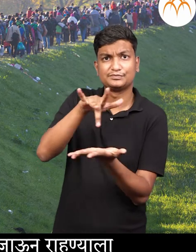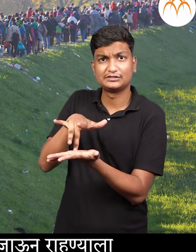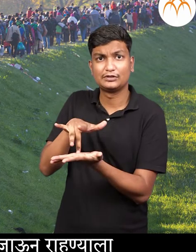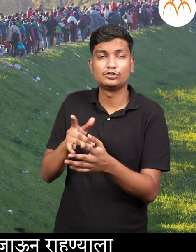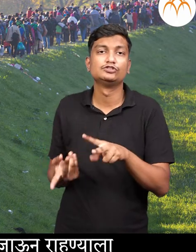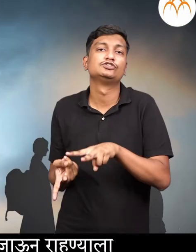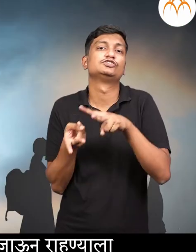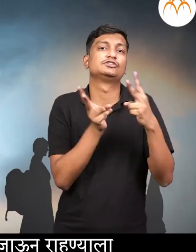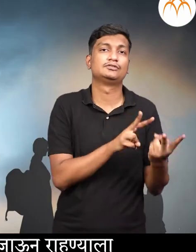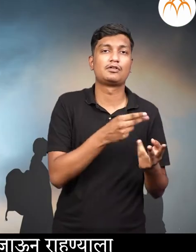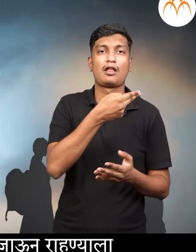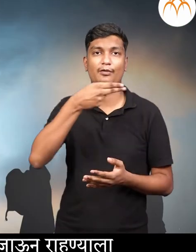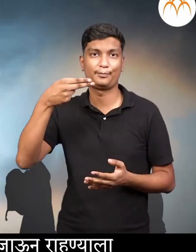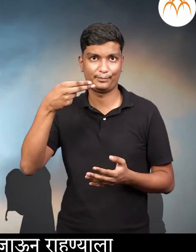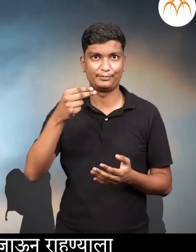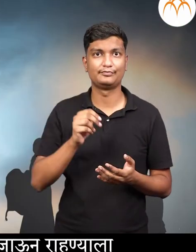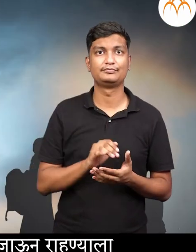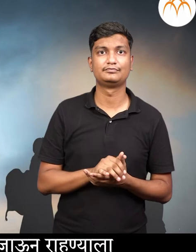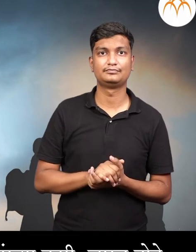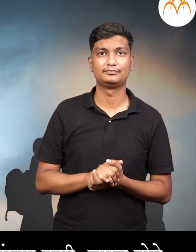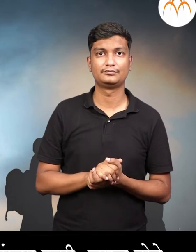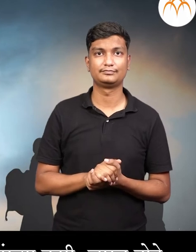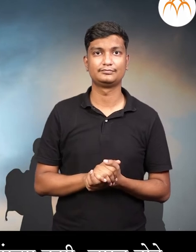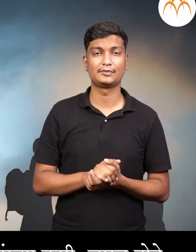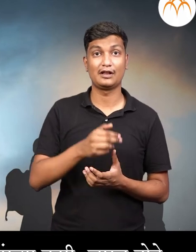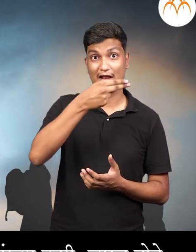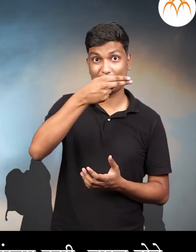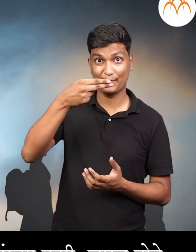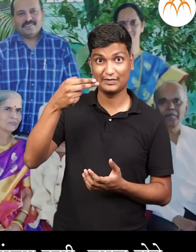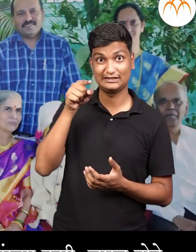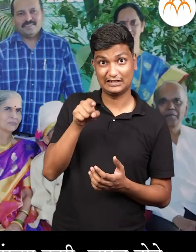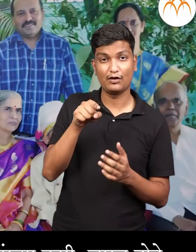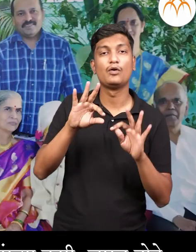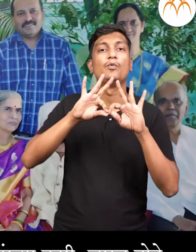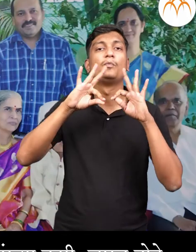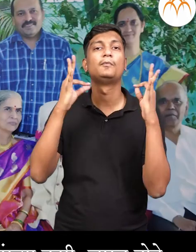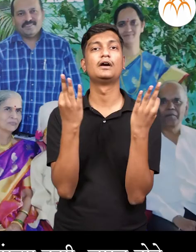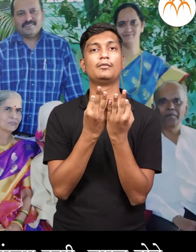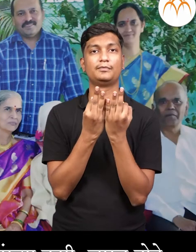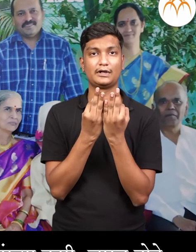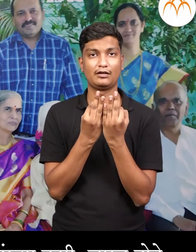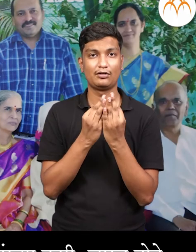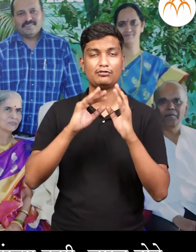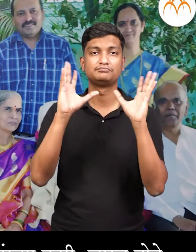जाउन राहनायला स्थलांतर करणे असे मंटा स्थलांतरा मुले ही कुटुमबातिल सदस्यांची संख्या कमी